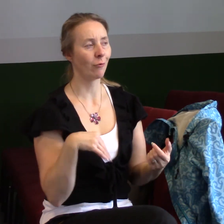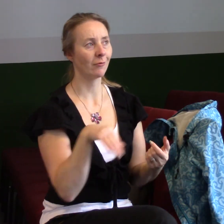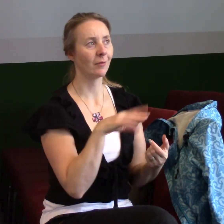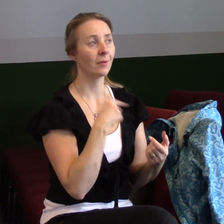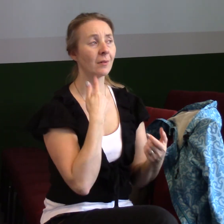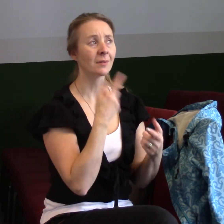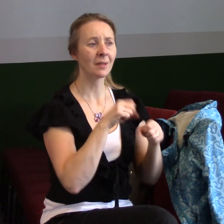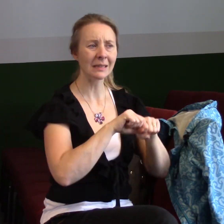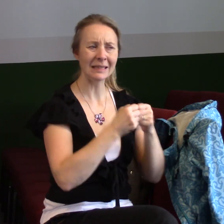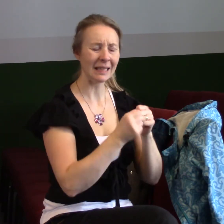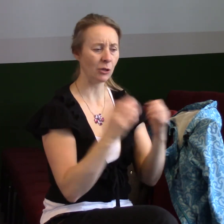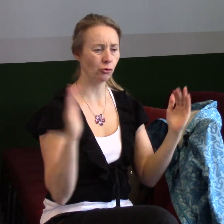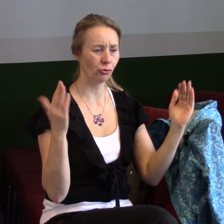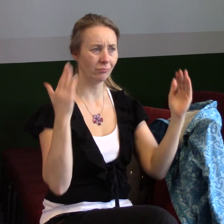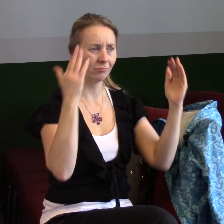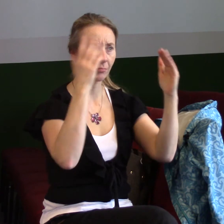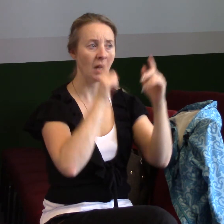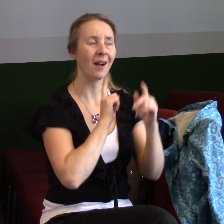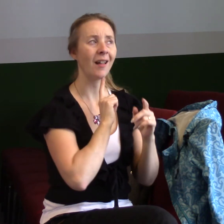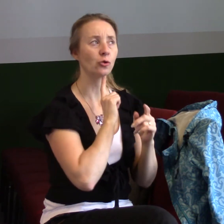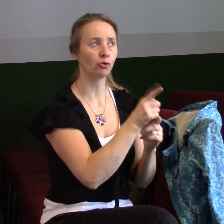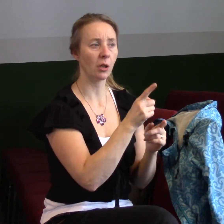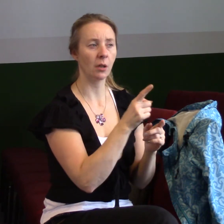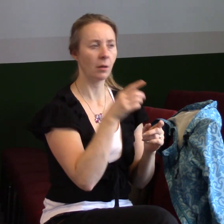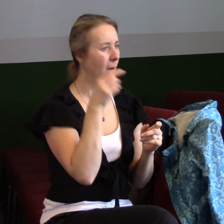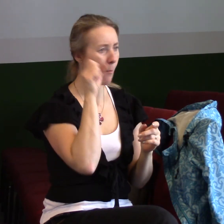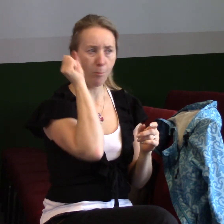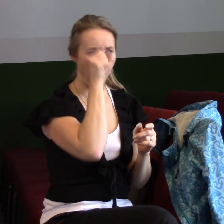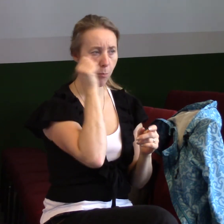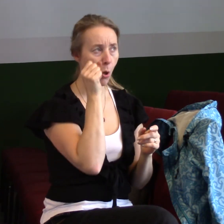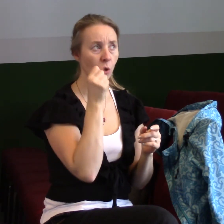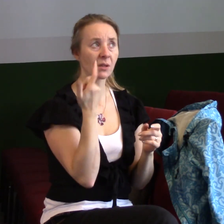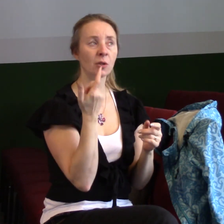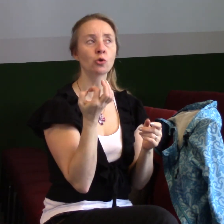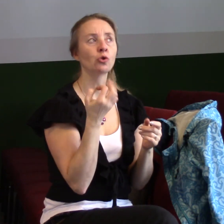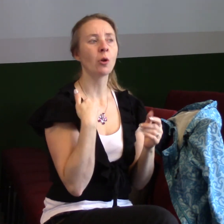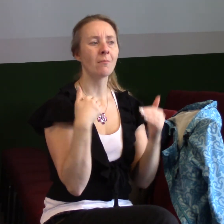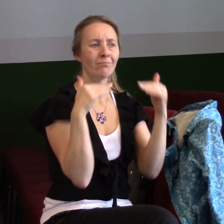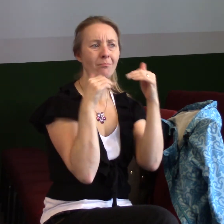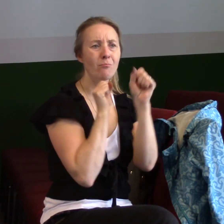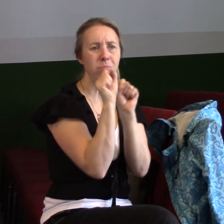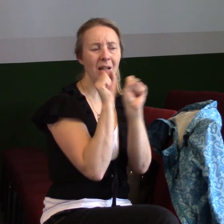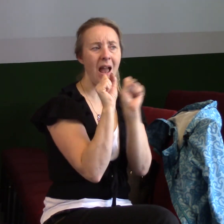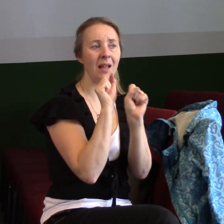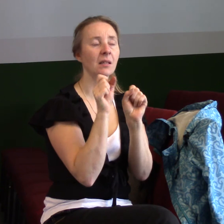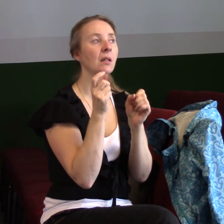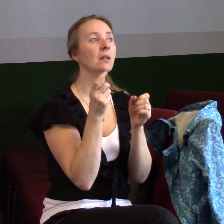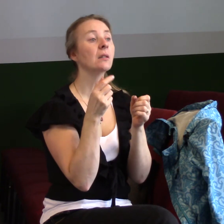hradby a zdík různých lží, nesmyslů a omezení, které nám brání žít život takový, jaký jsi pro nás